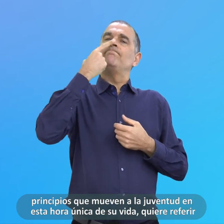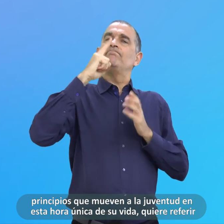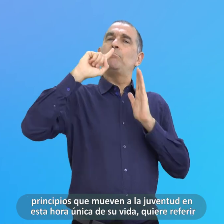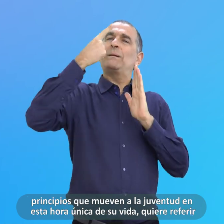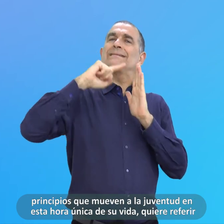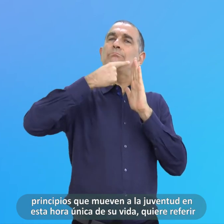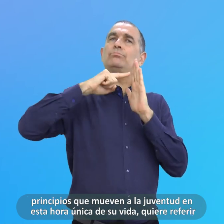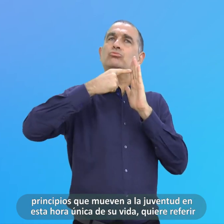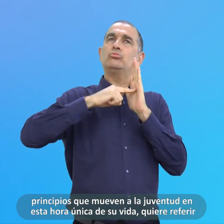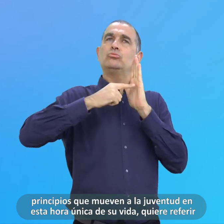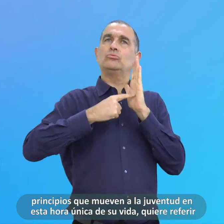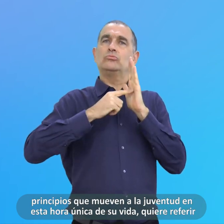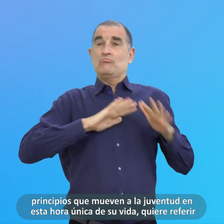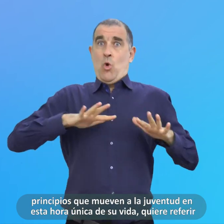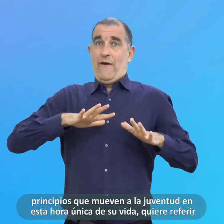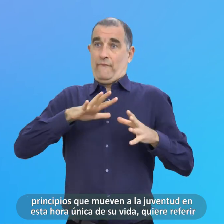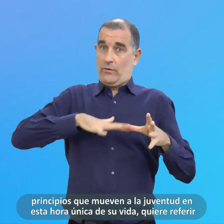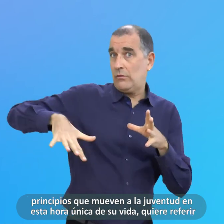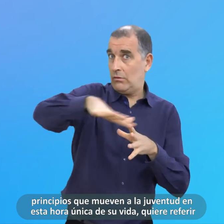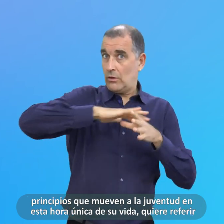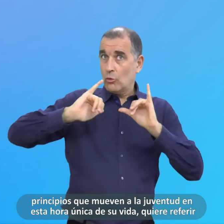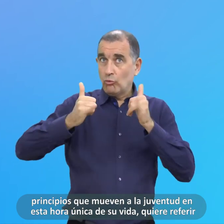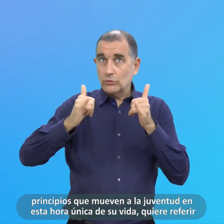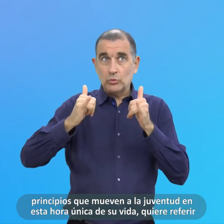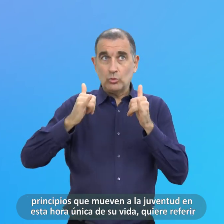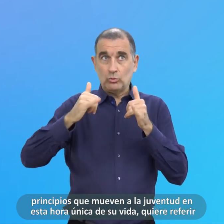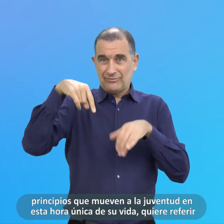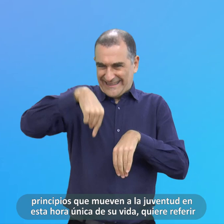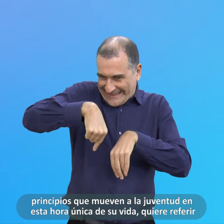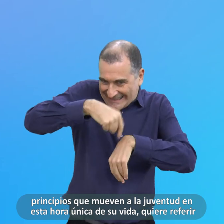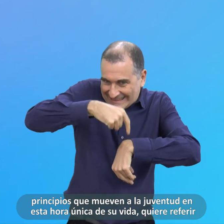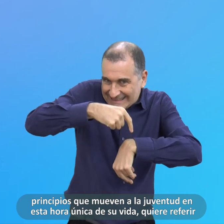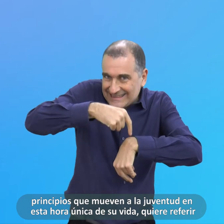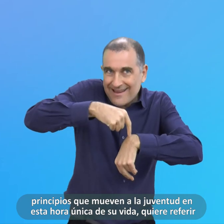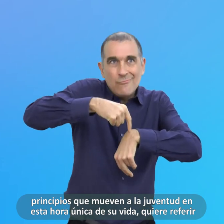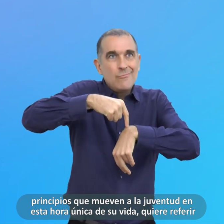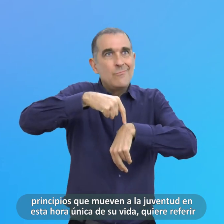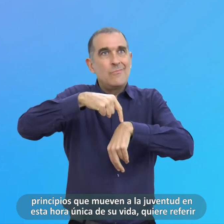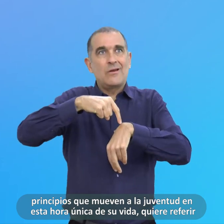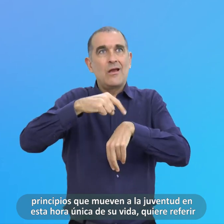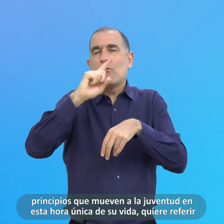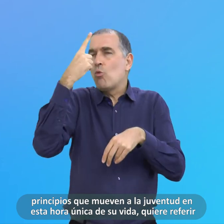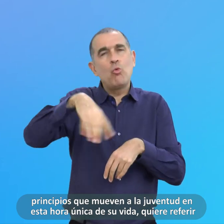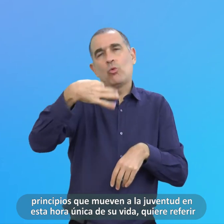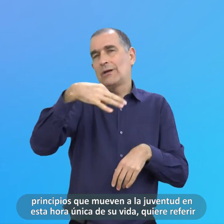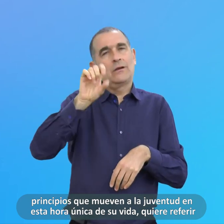Que Mueven A La Juventud En Esta Hora Única De Su Vida